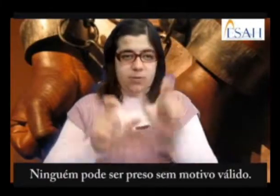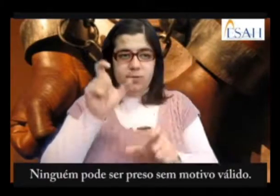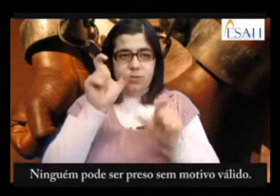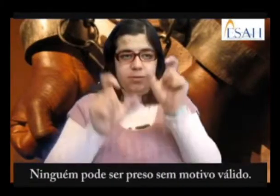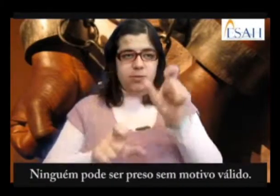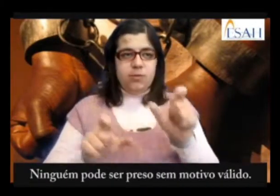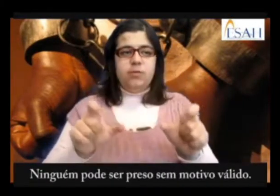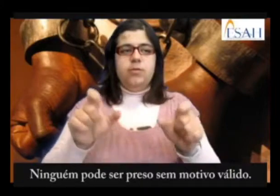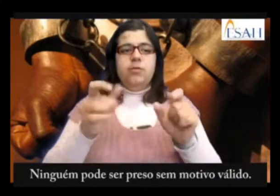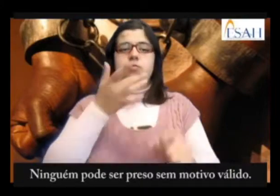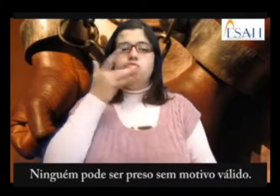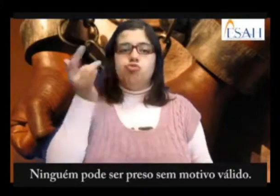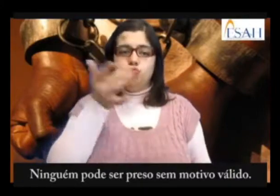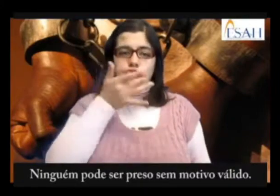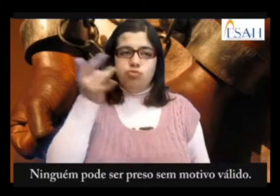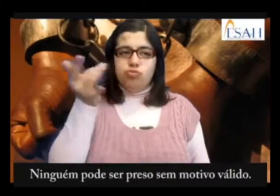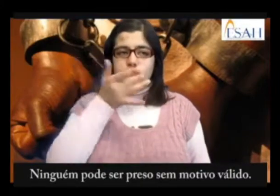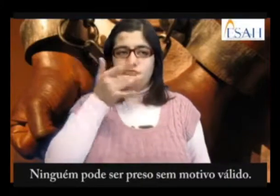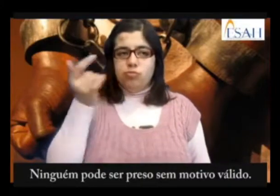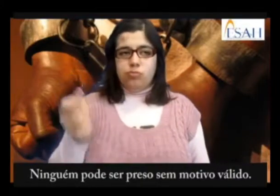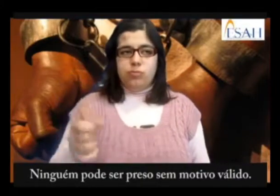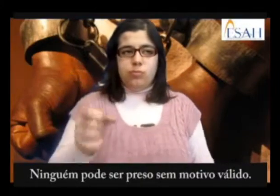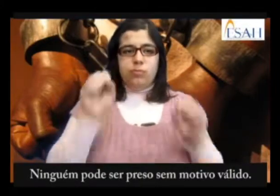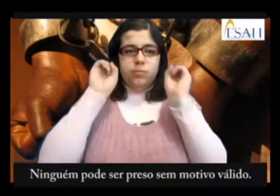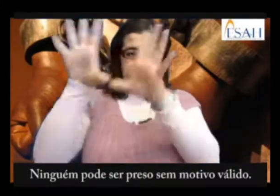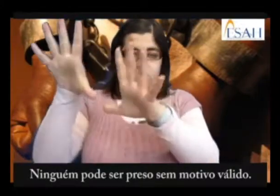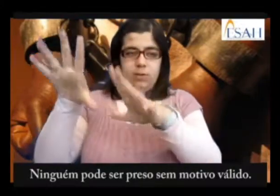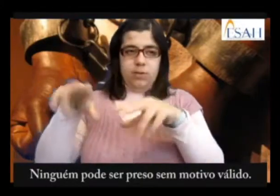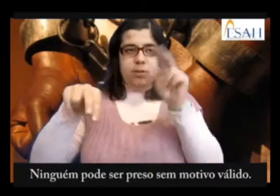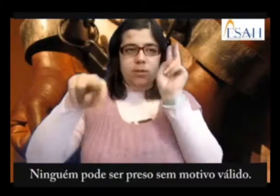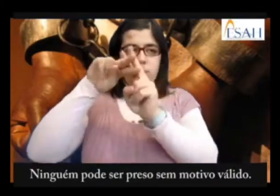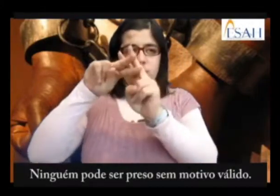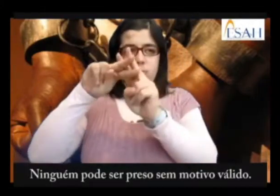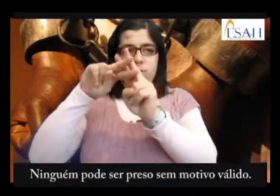Ninguém pode ser preso sem motivo válido.